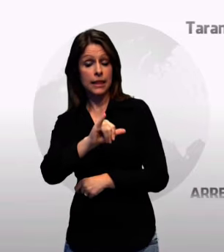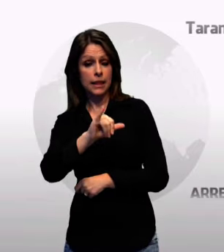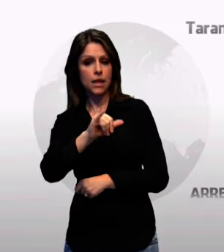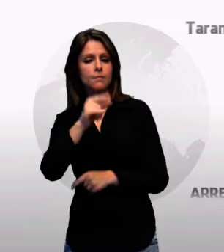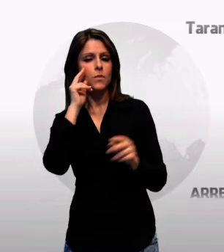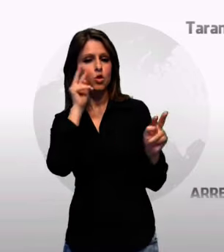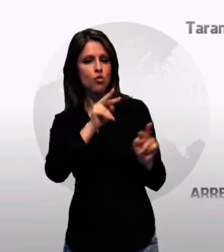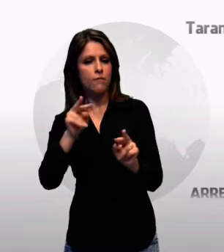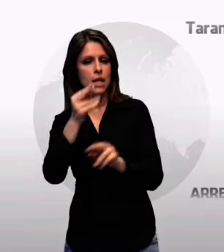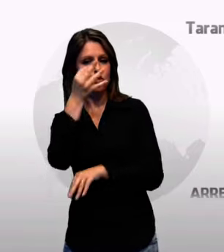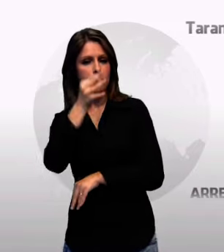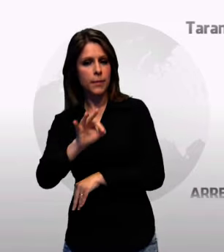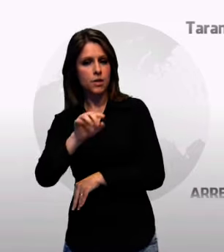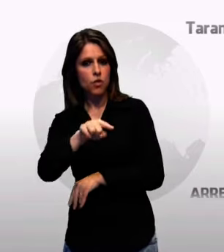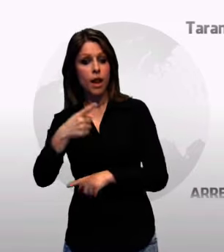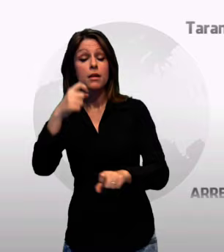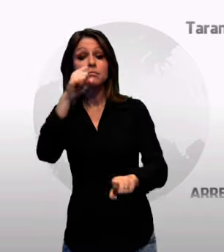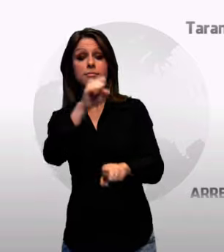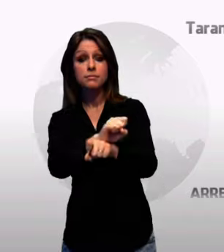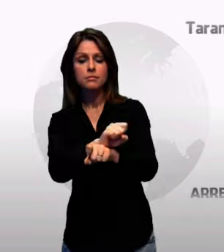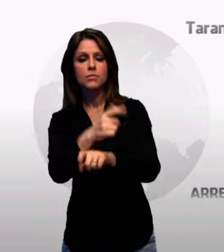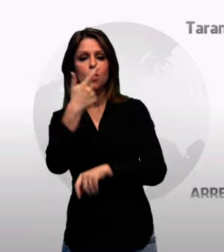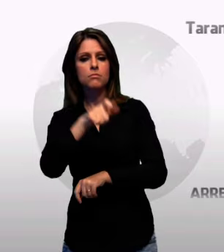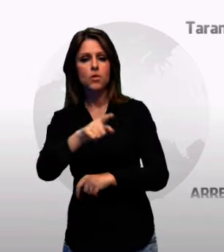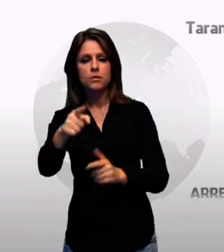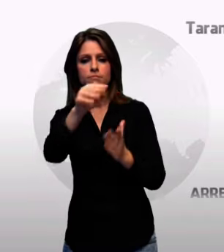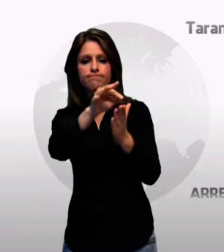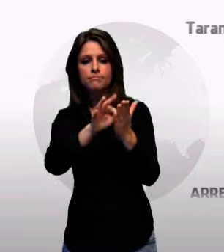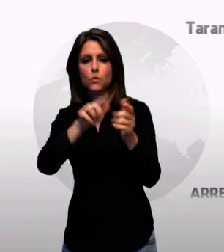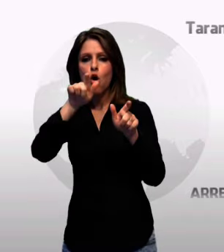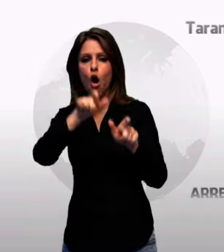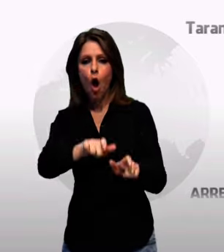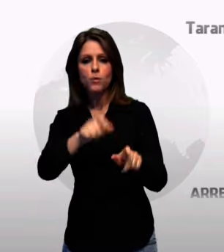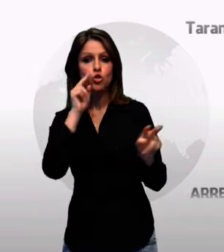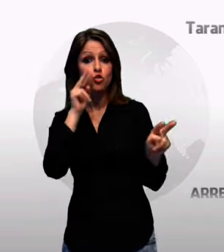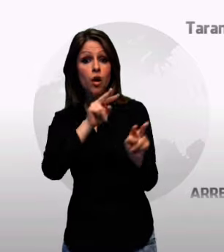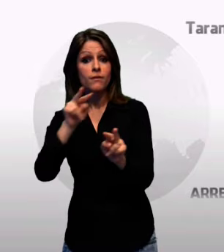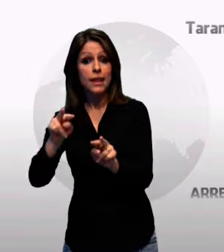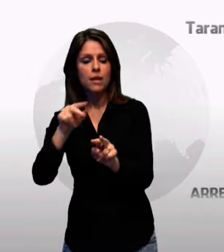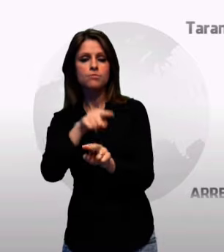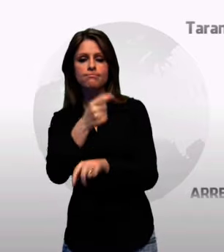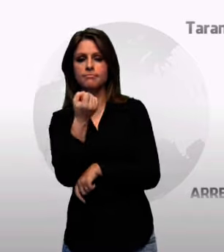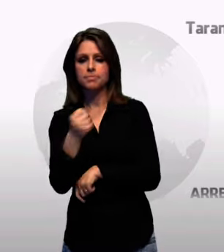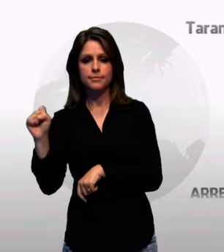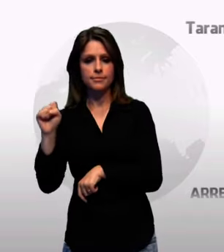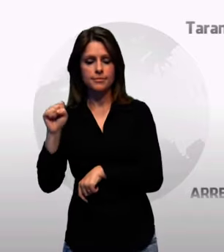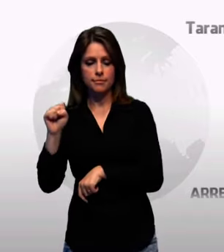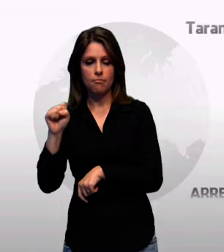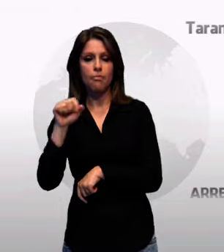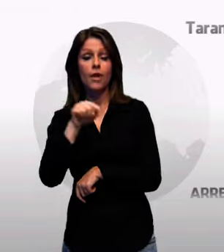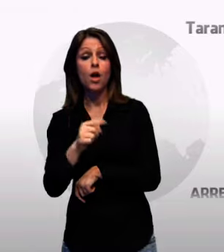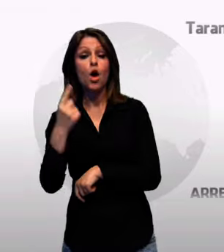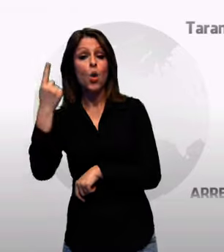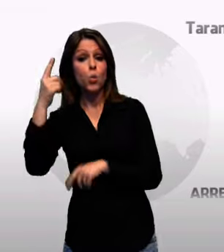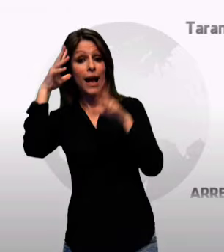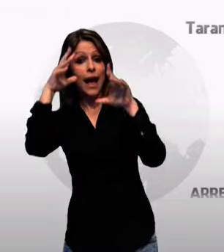carabinieri per violazione degli obblighi inerenti alla sorveglianza speciale. L'uomo è stato riconosciuto